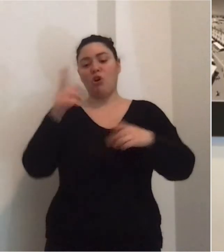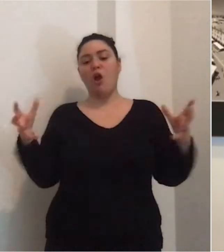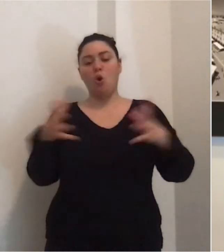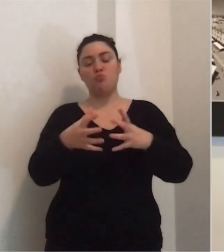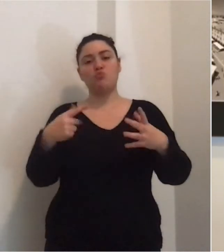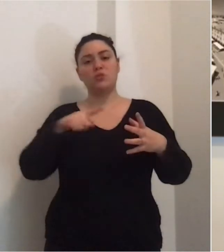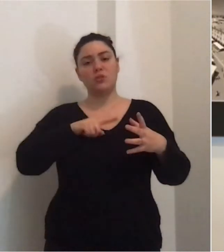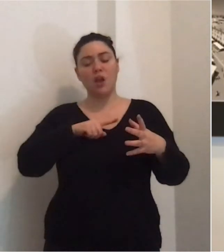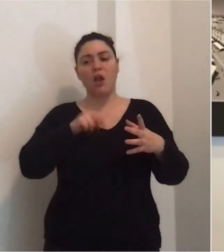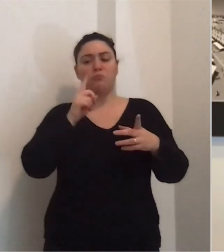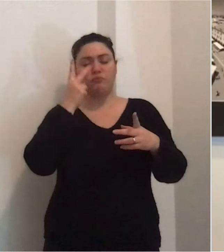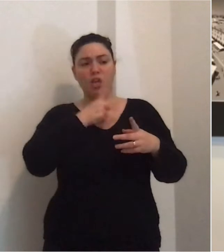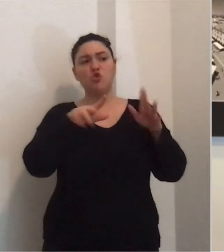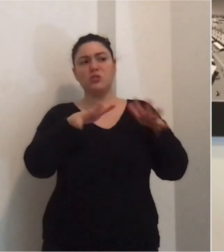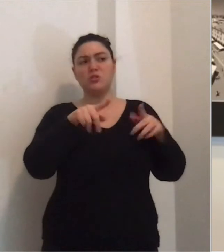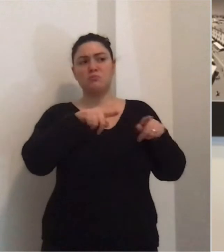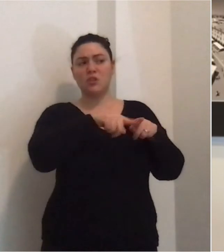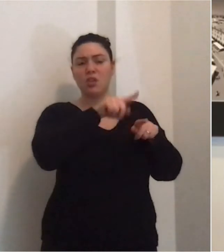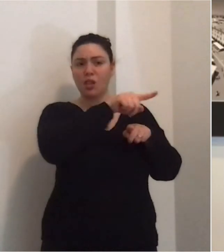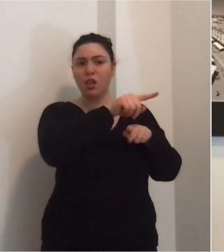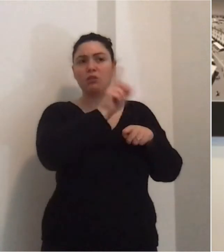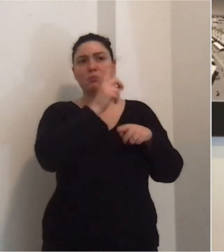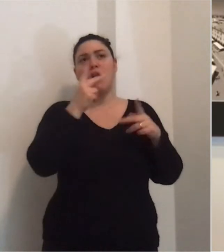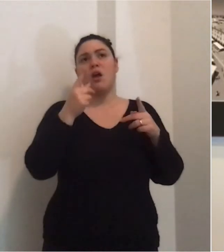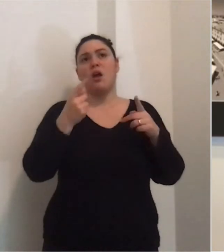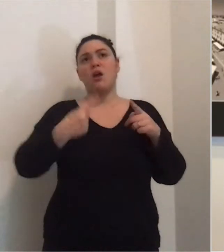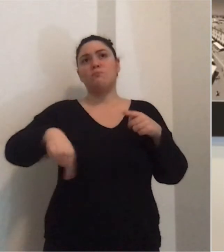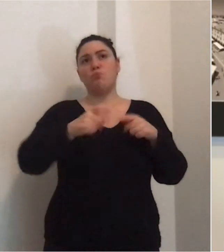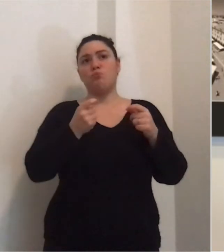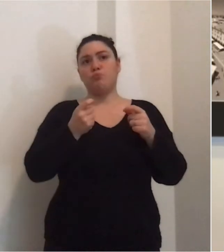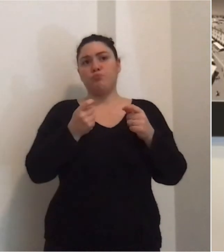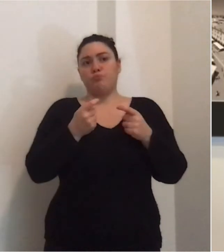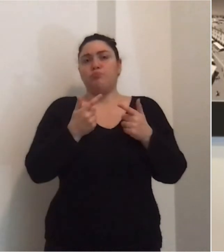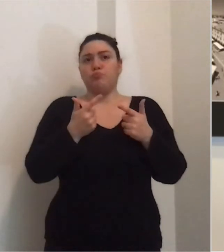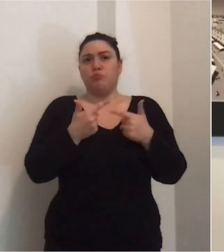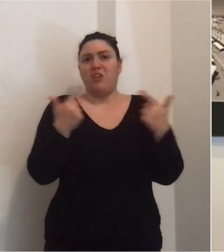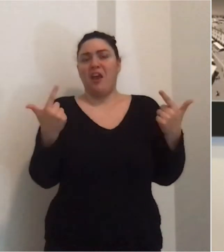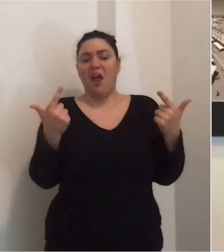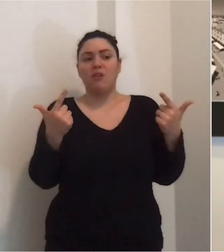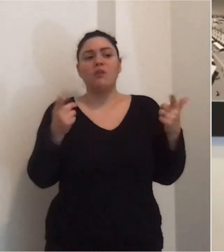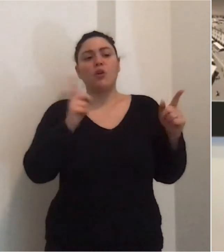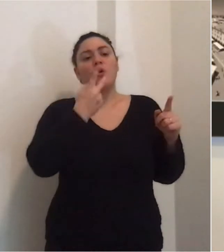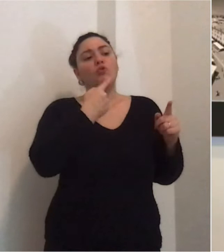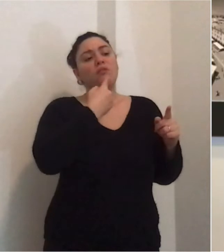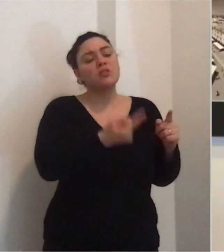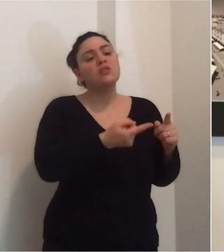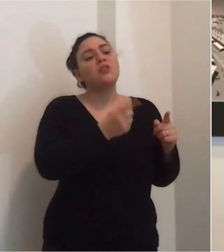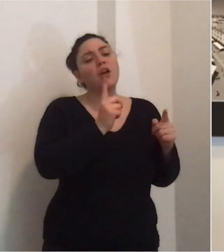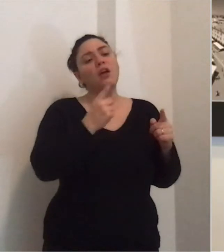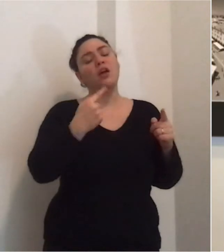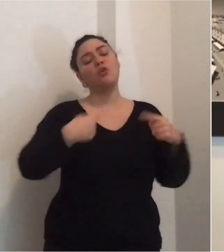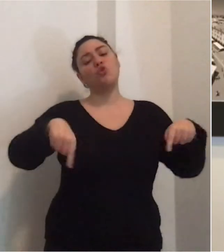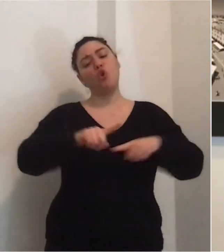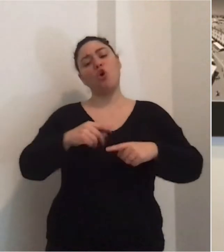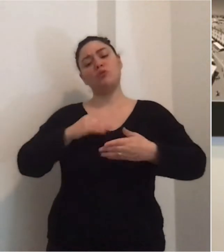la nostra comunità che poi è simile a quello che sta vivendo la comunità novese ma per entità e per numeri ha voluto dire ci siamo anche noi